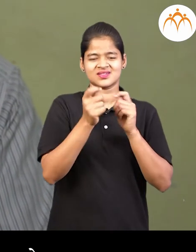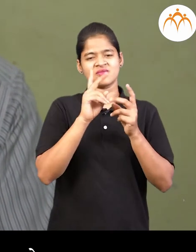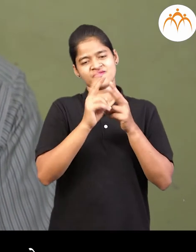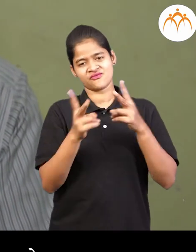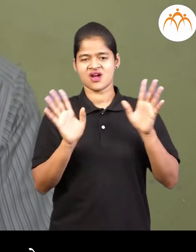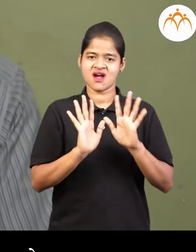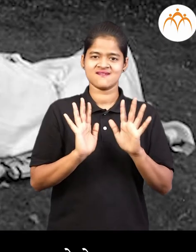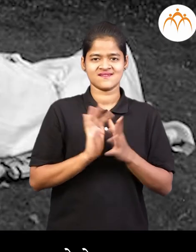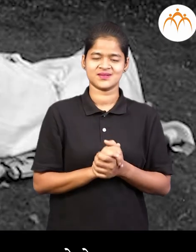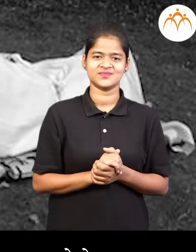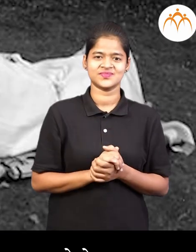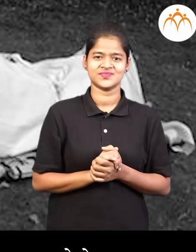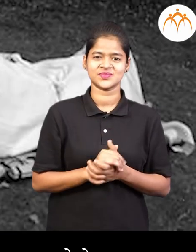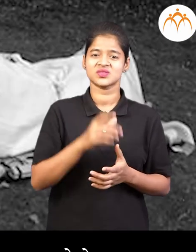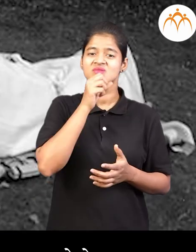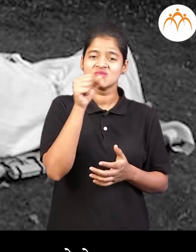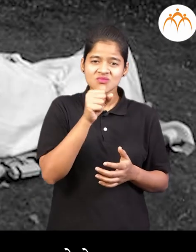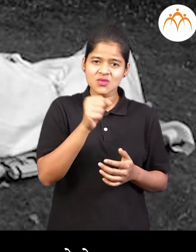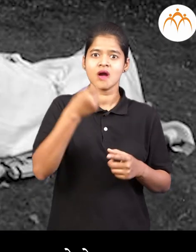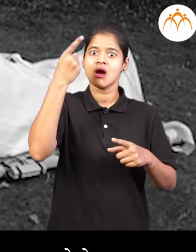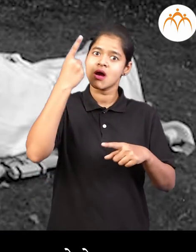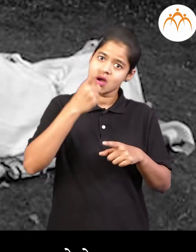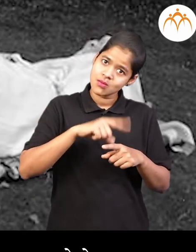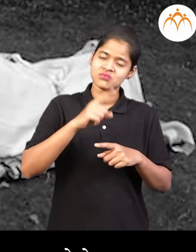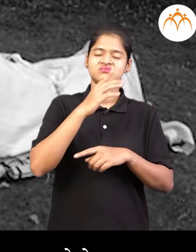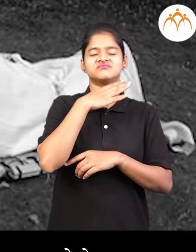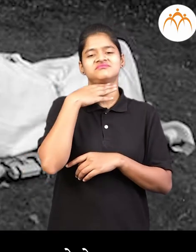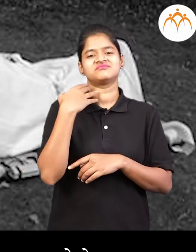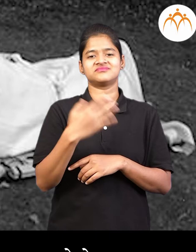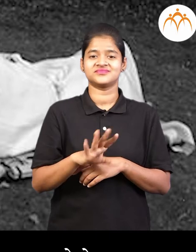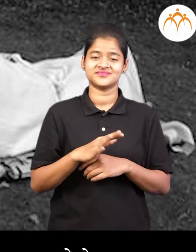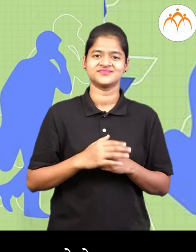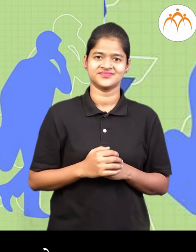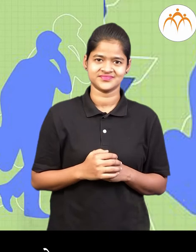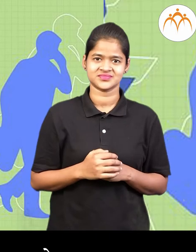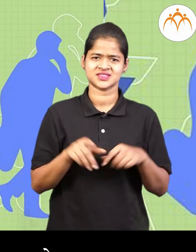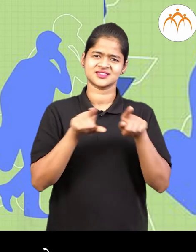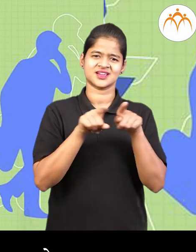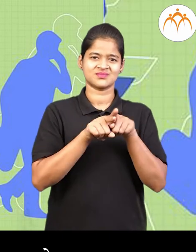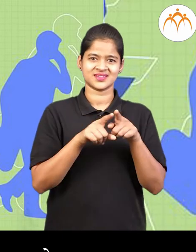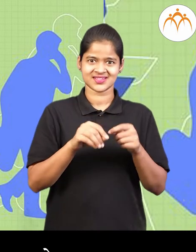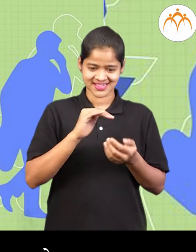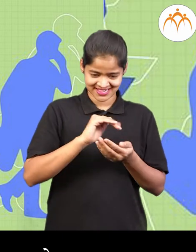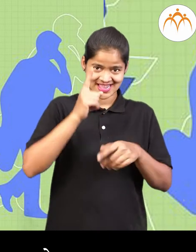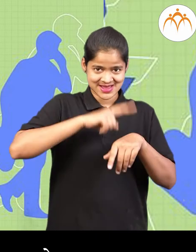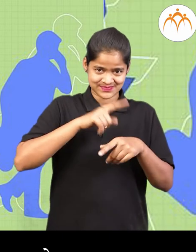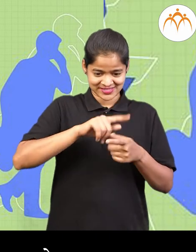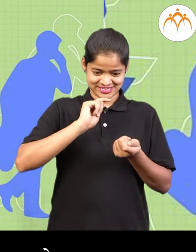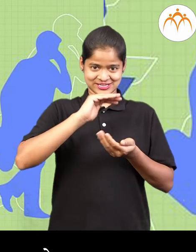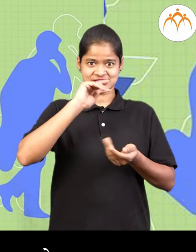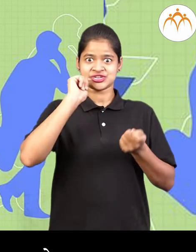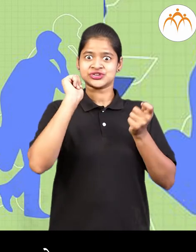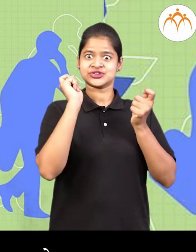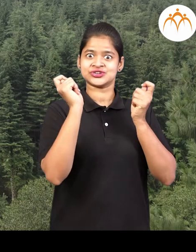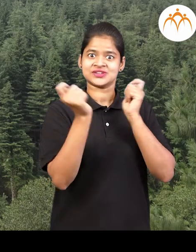शक्ता मातार पणी 21 मान साला मुर्थ्यू यहतो काला नुसार जसे मान सान मधे